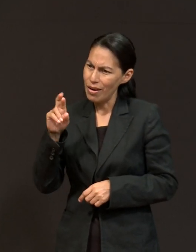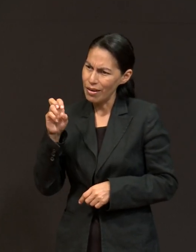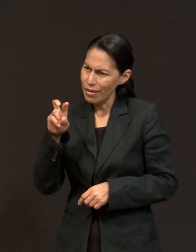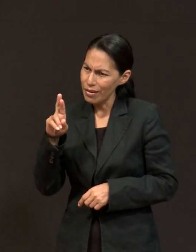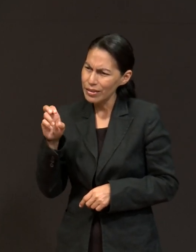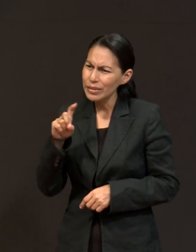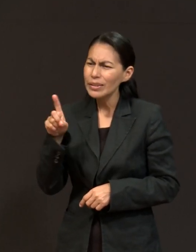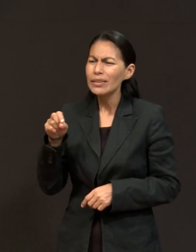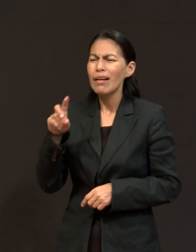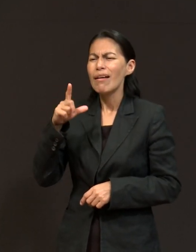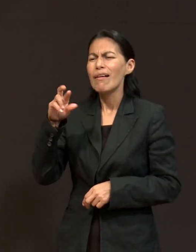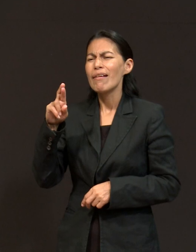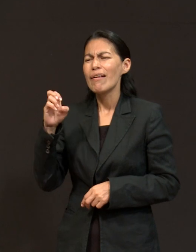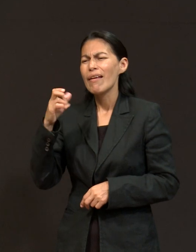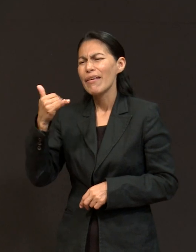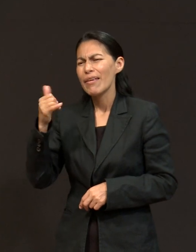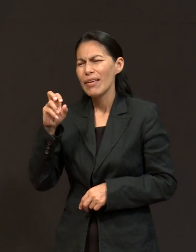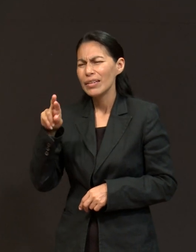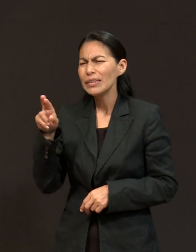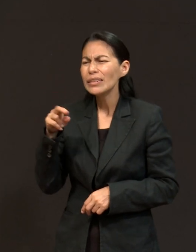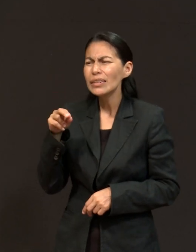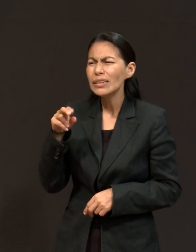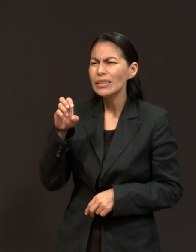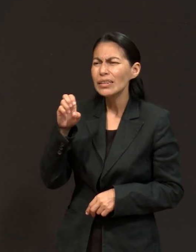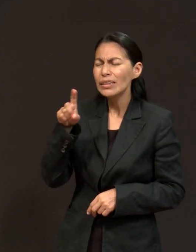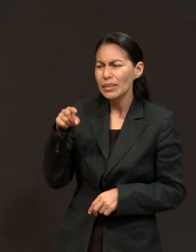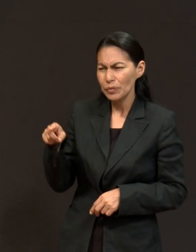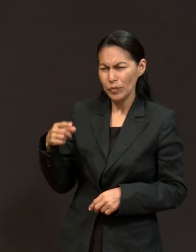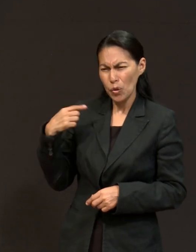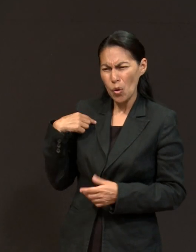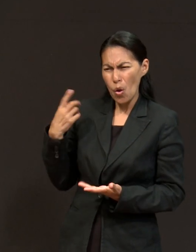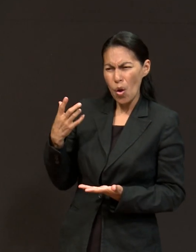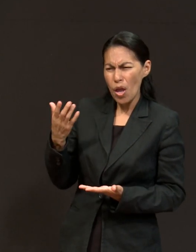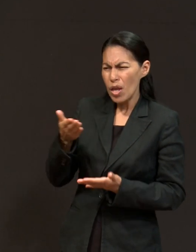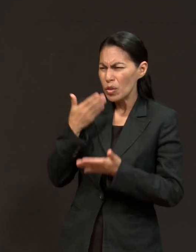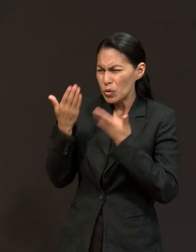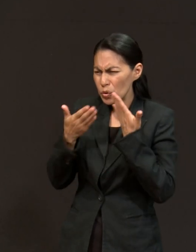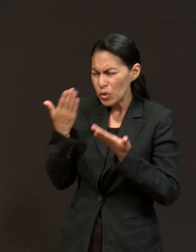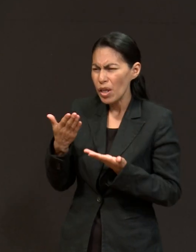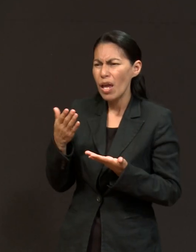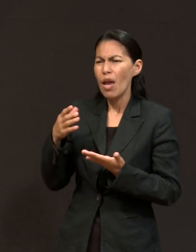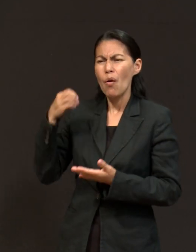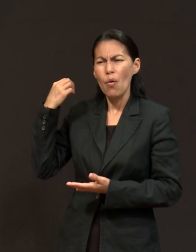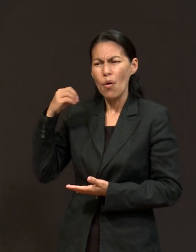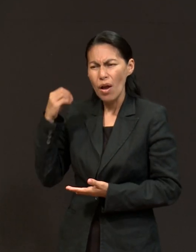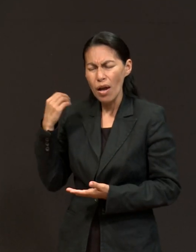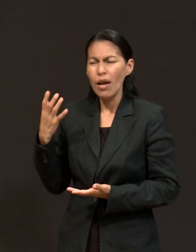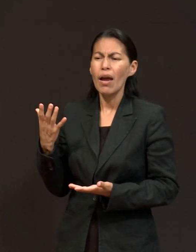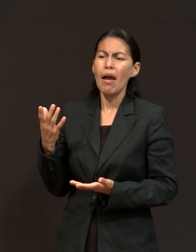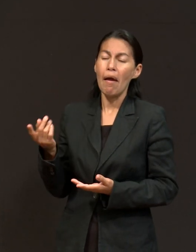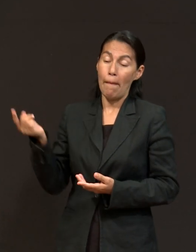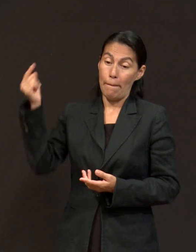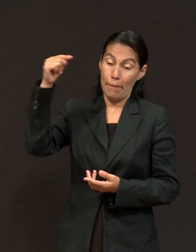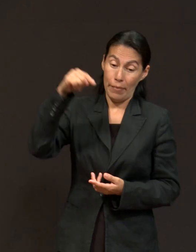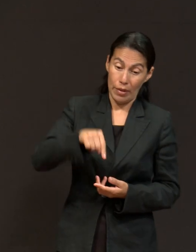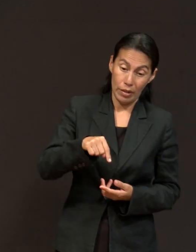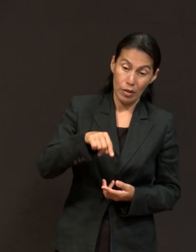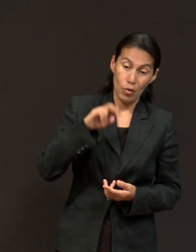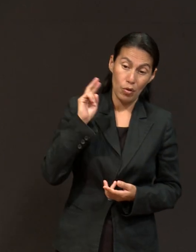Montemorelos con el objetivo de estudiar medicina. También el transcurso del estudio fue una parte de la